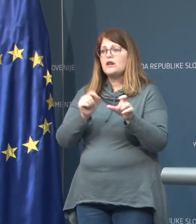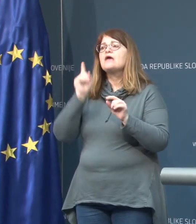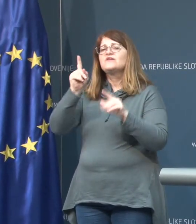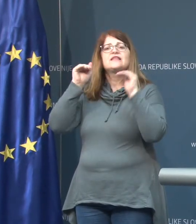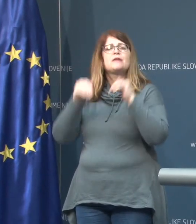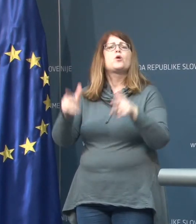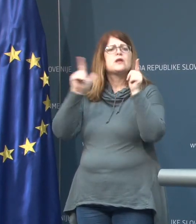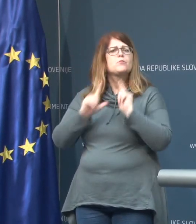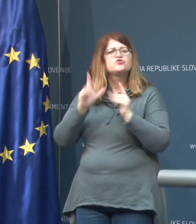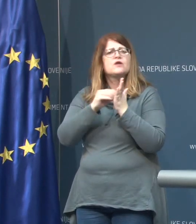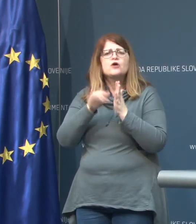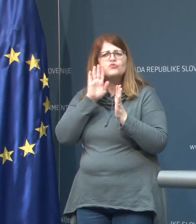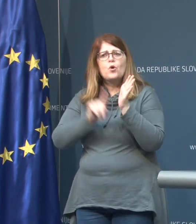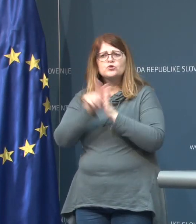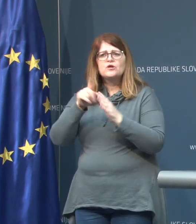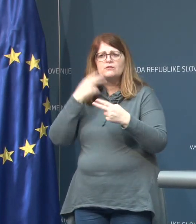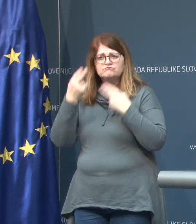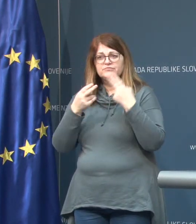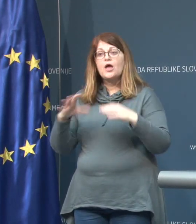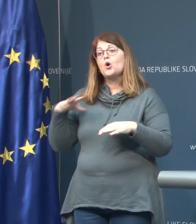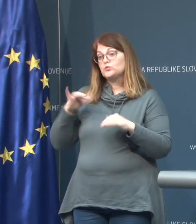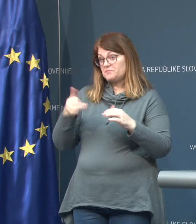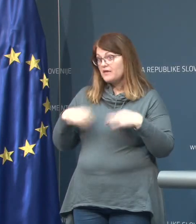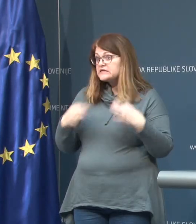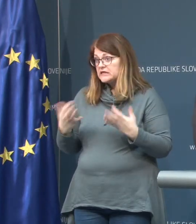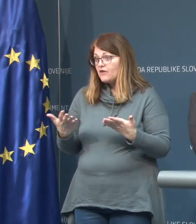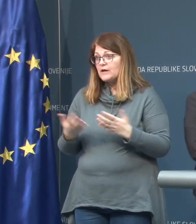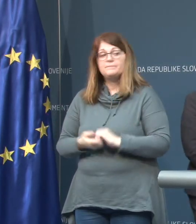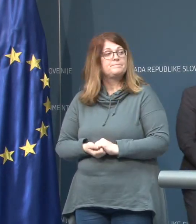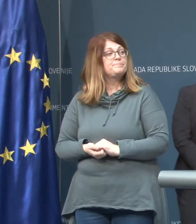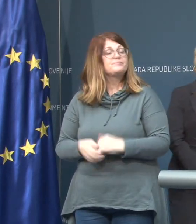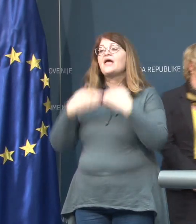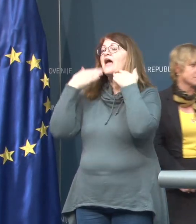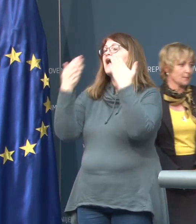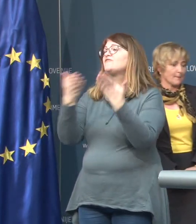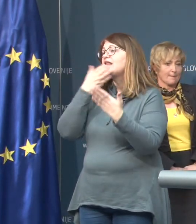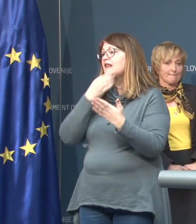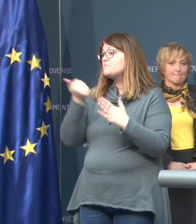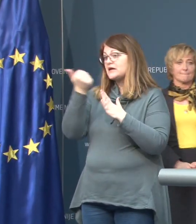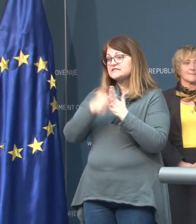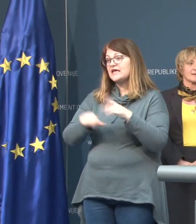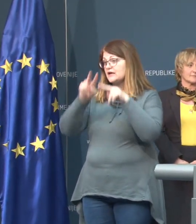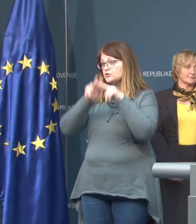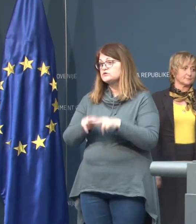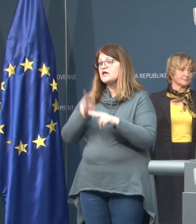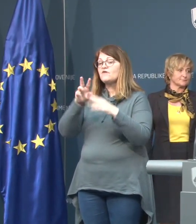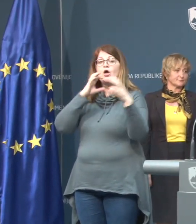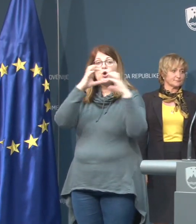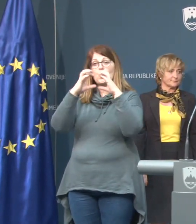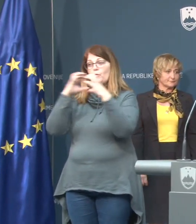počakati, kakšen bo rezultat testa. Gospa je zdrava. Hvala lepa, da enkrat se kako rastajamo v